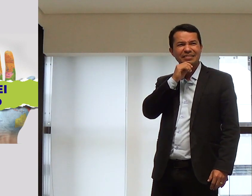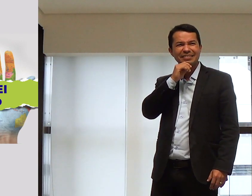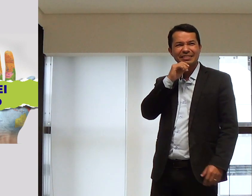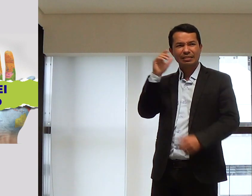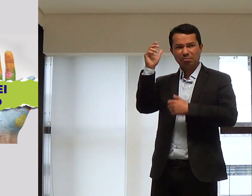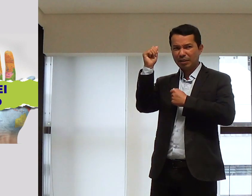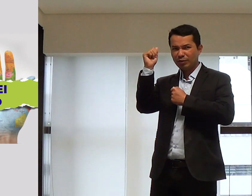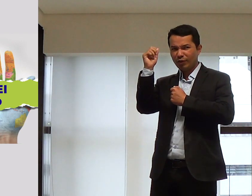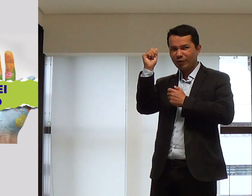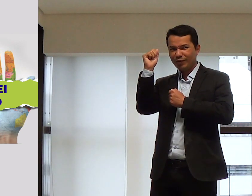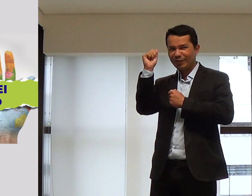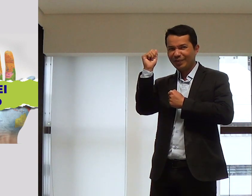Héctor.